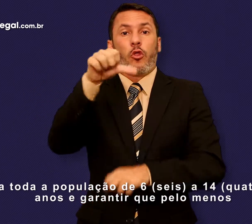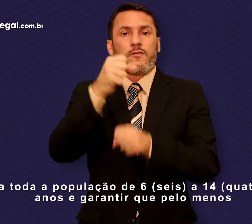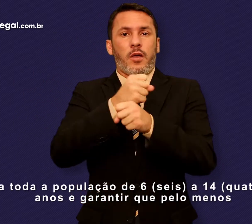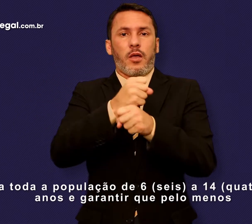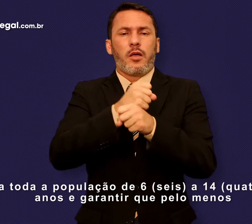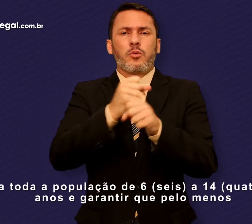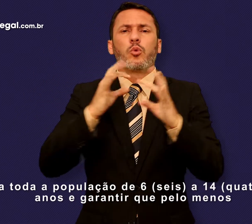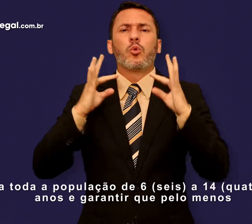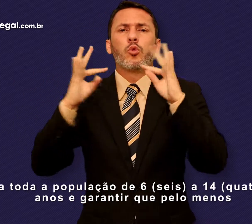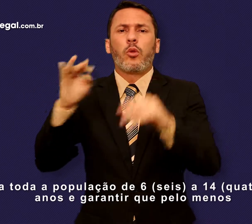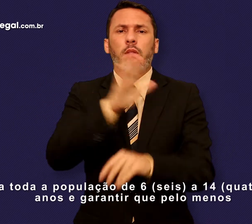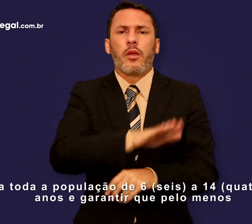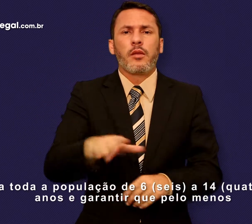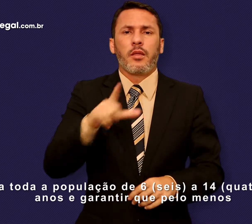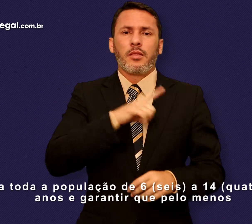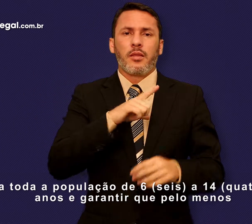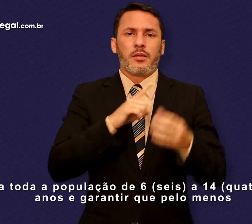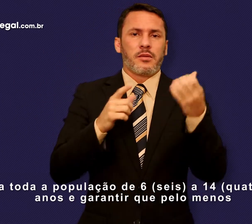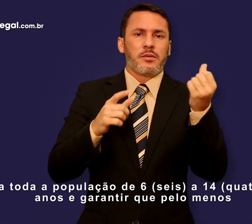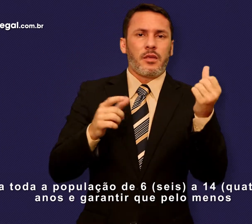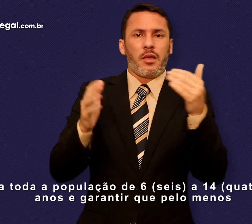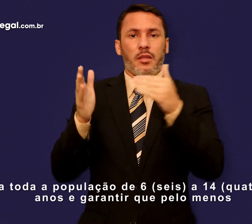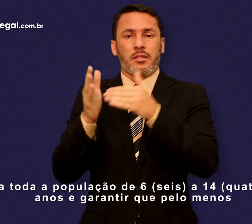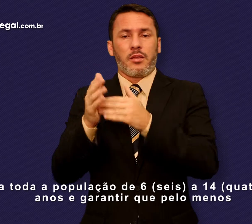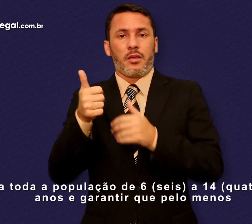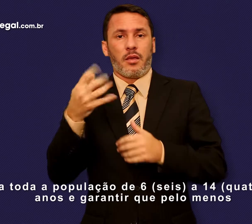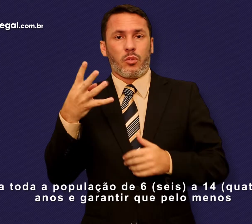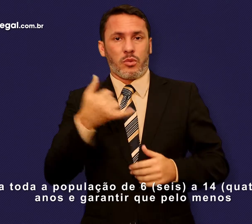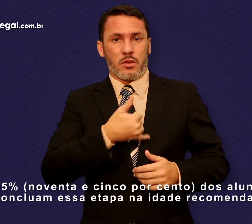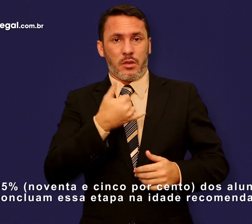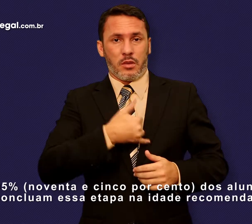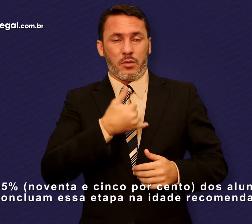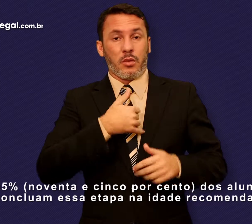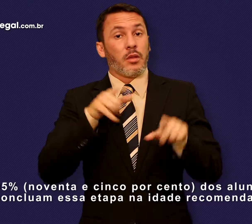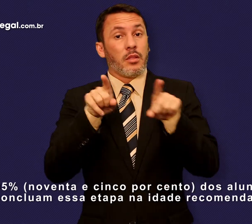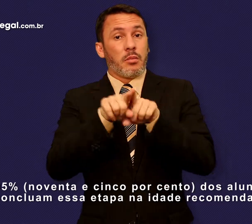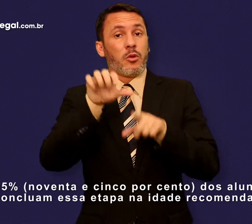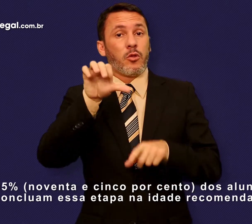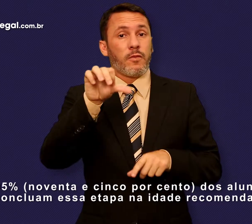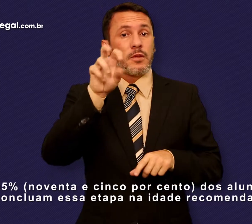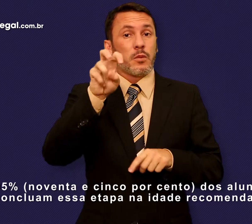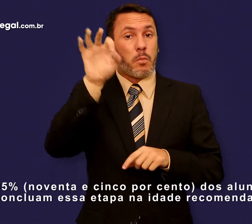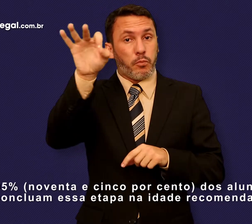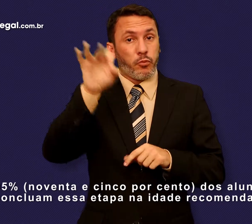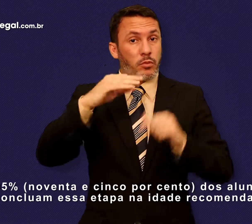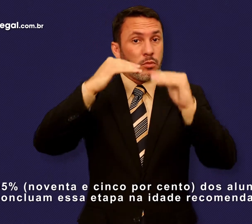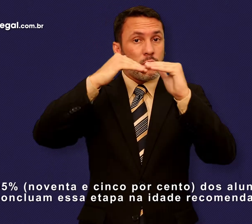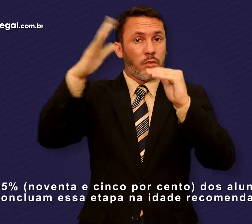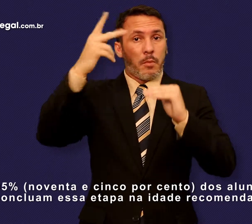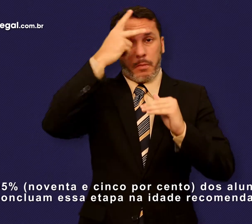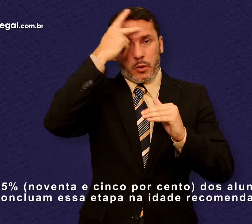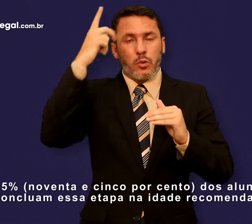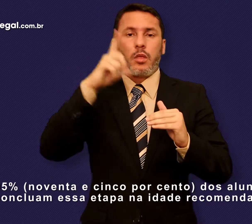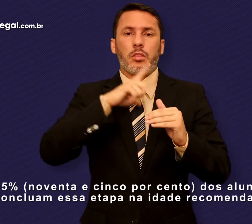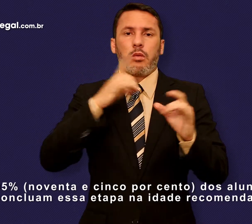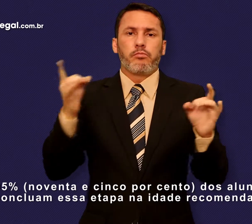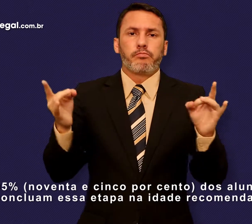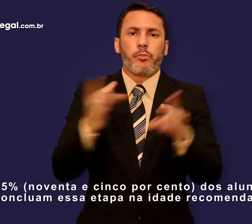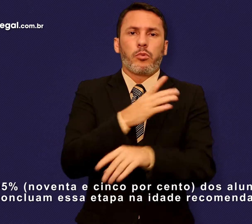população de 6 a 14 anos e garantir que pelo menos 95% dos alunos concluam essa etapa na